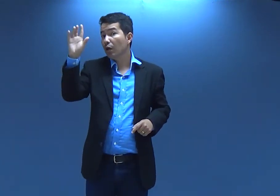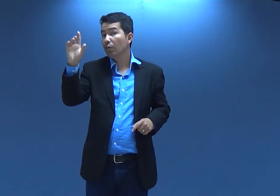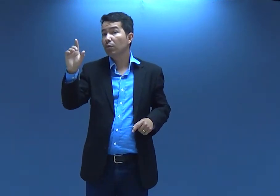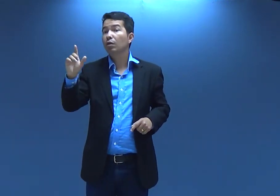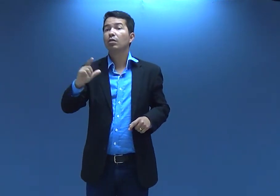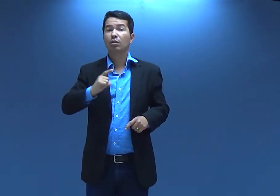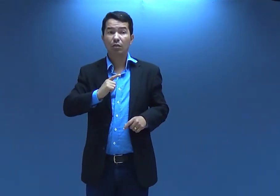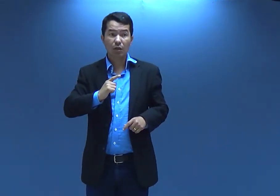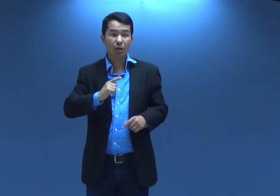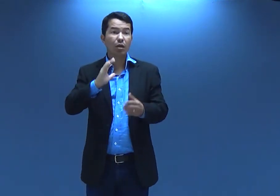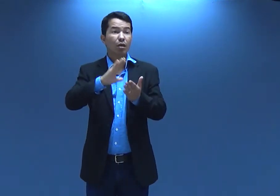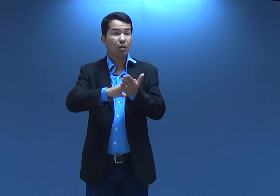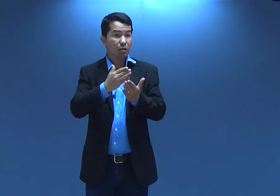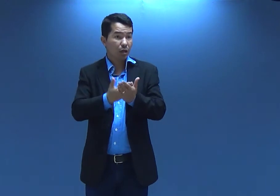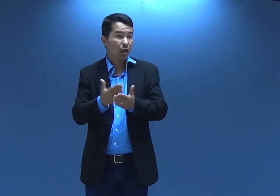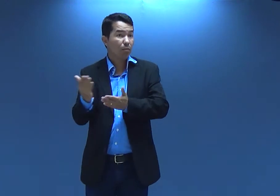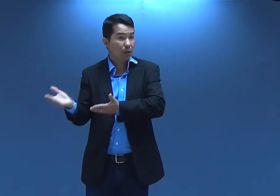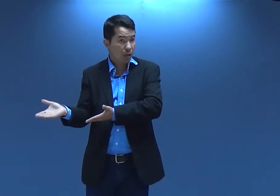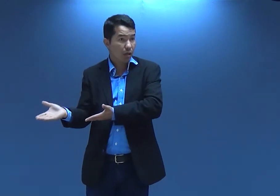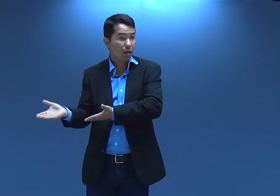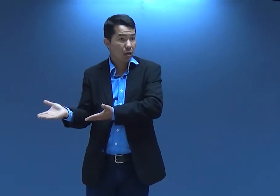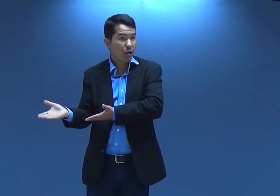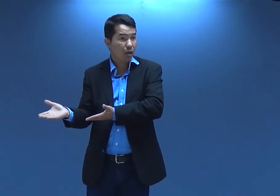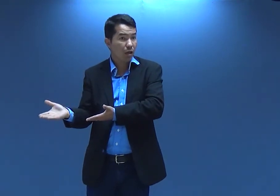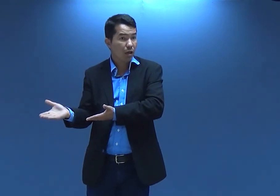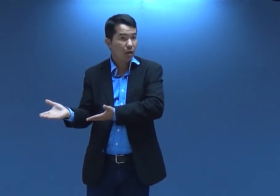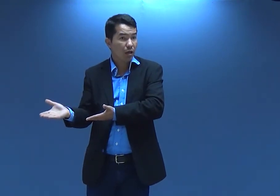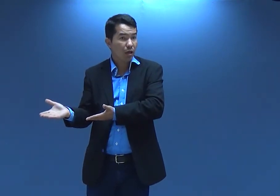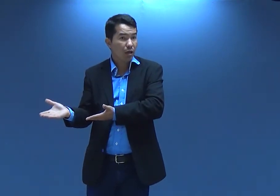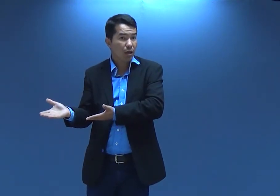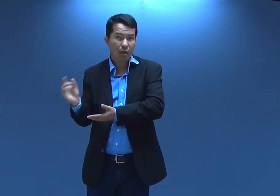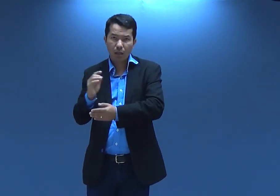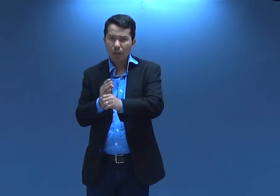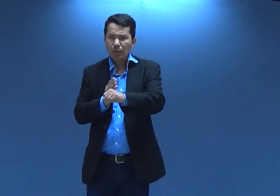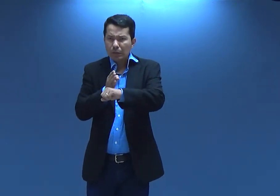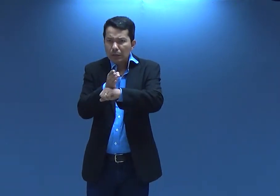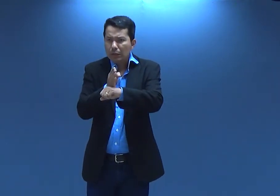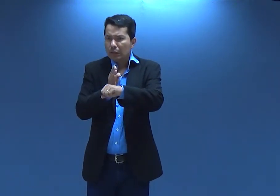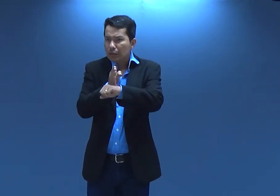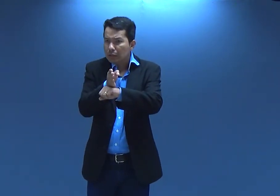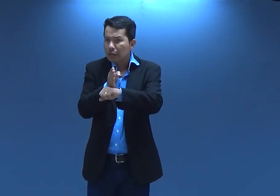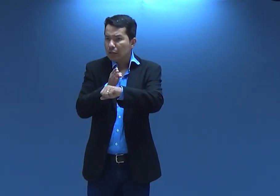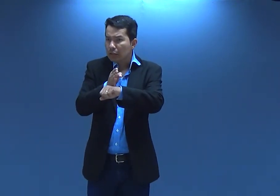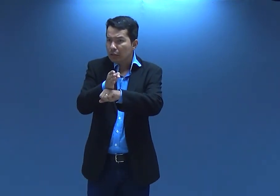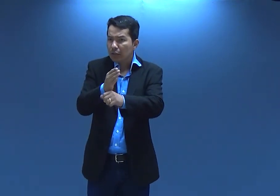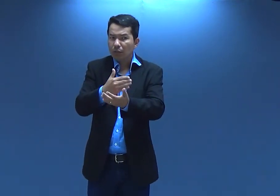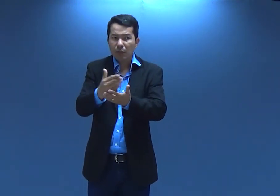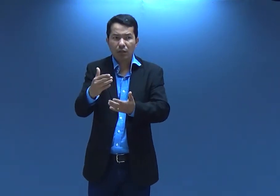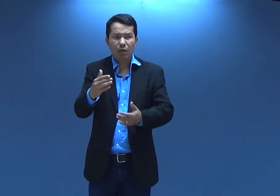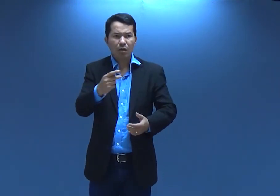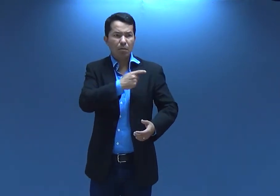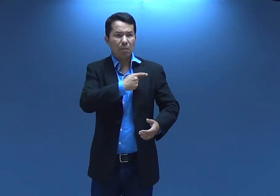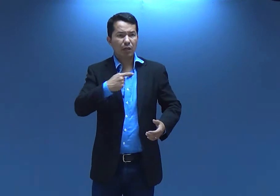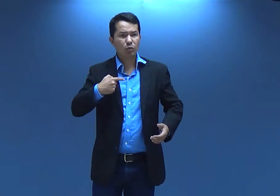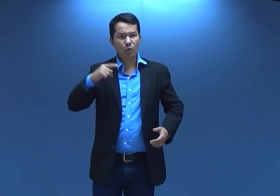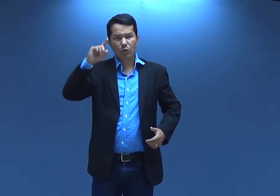mas ele não sabia que tinha intérprete lá e daí ele começou a frequentar começou a ir nessa